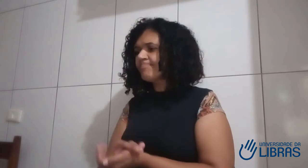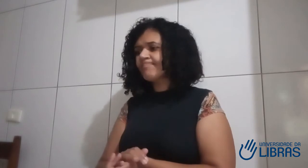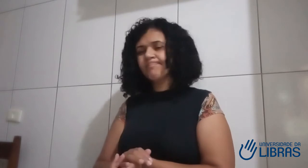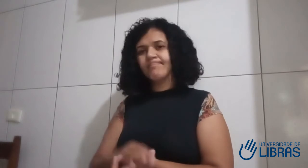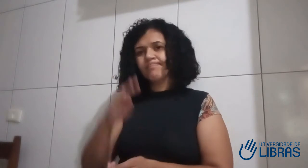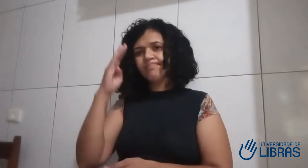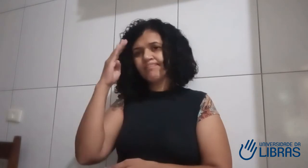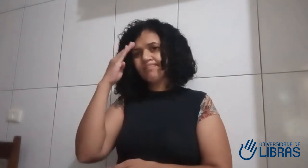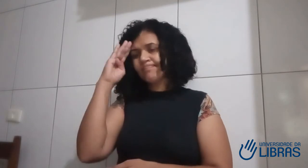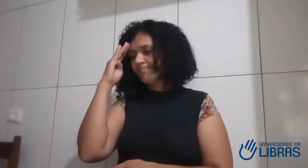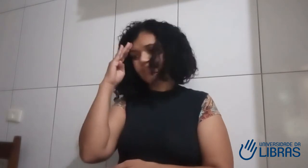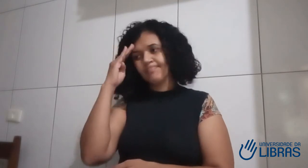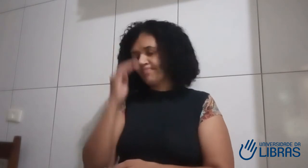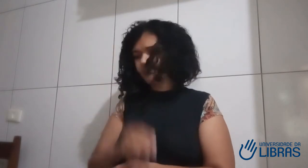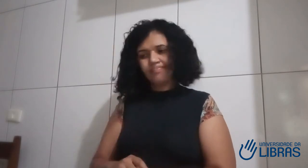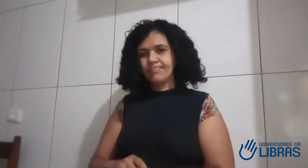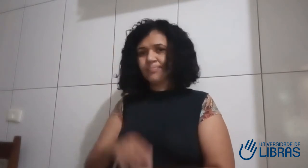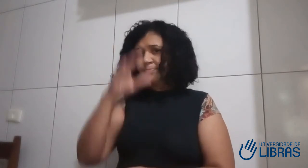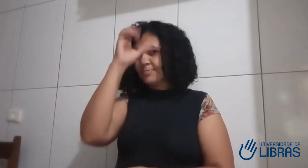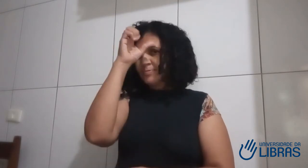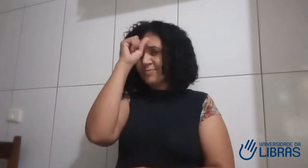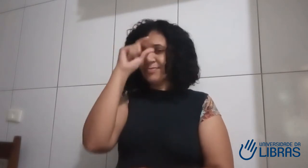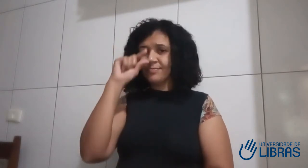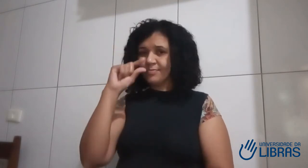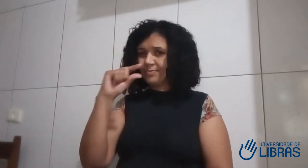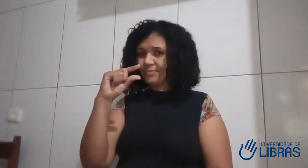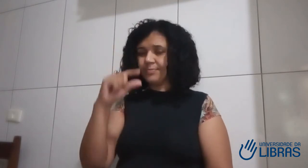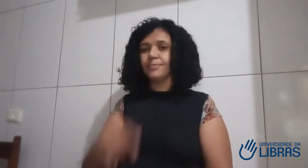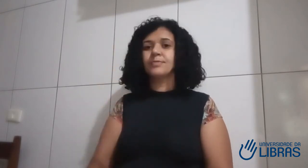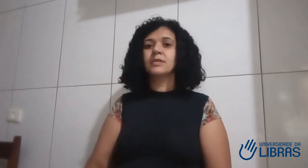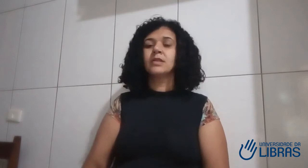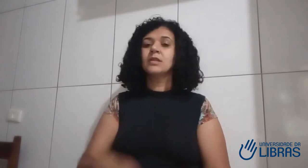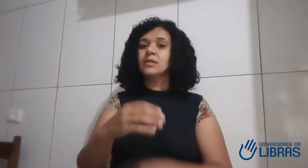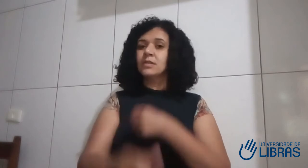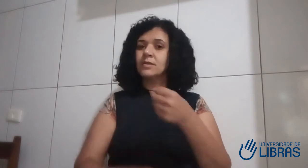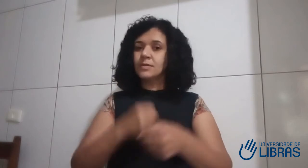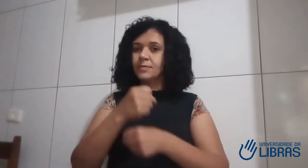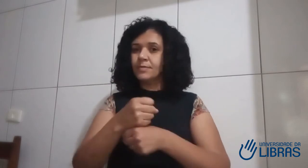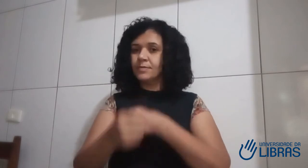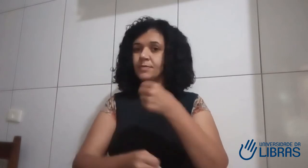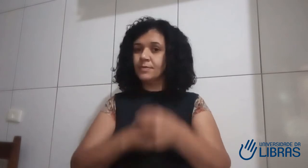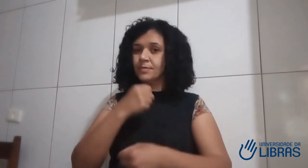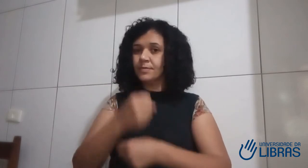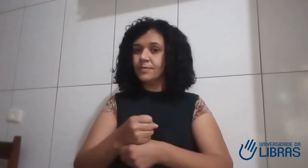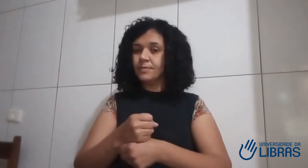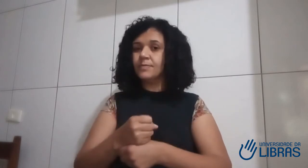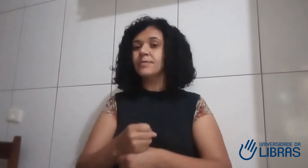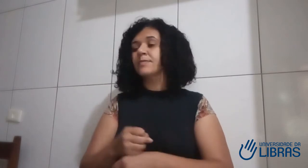gratuitos, fui assistir vídeos e passava-se anos e anos e não conseguia entender